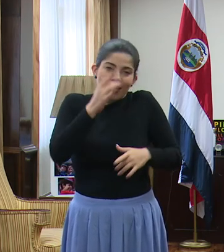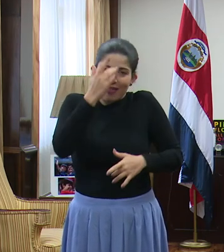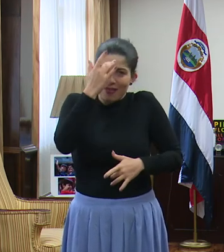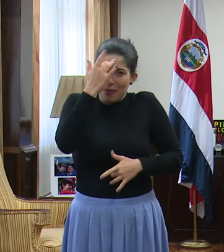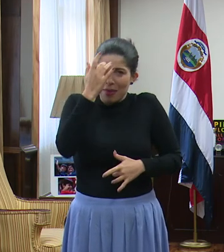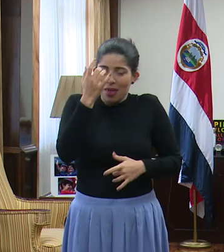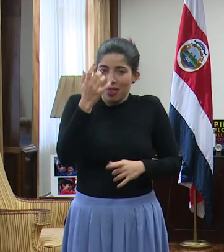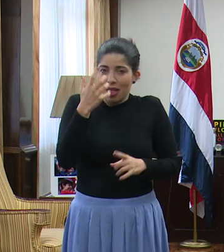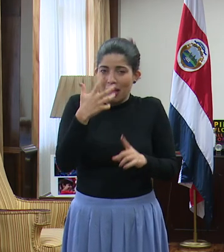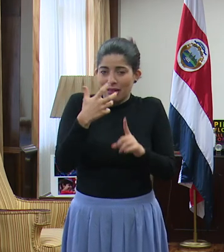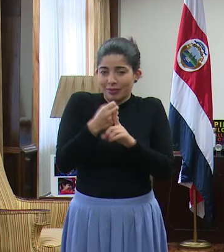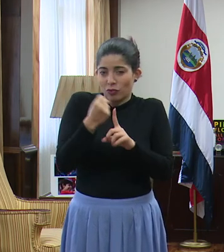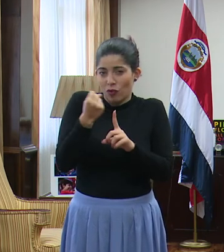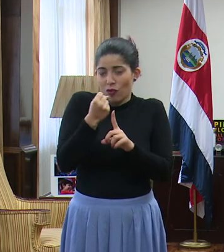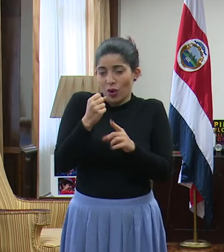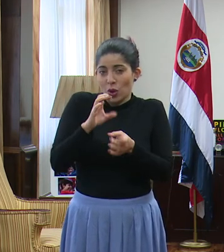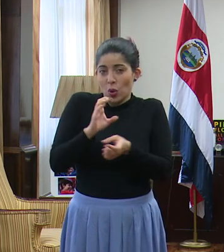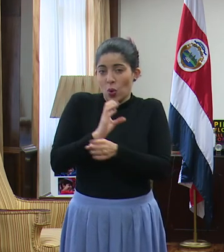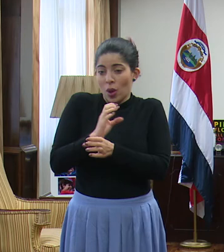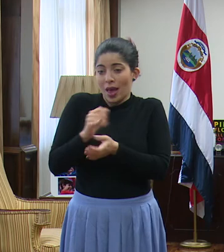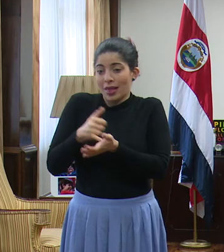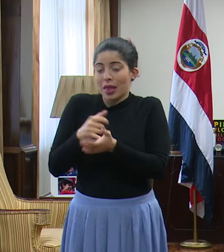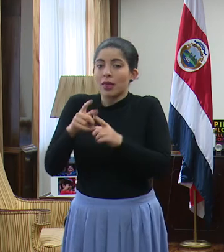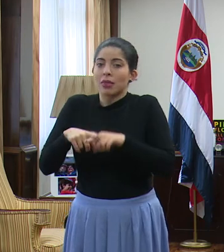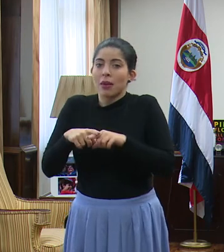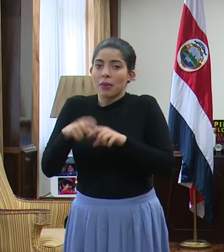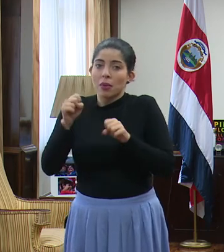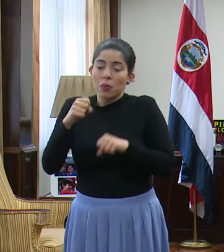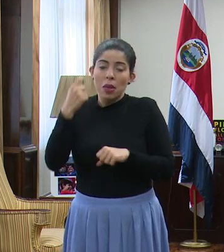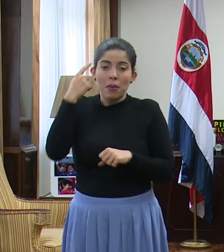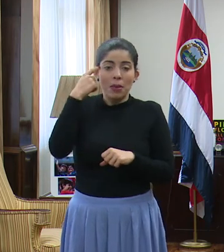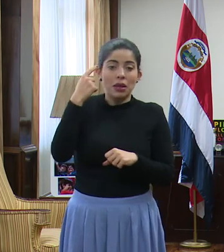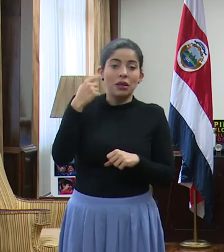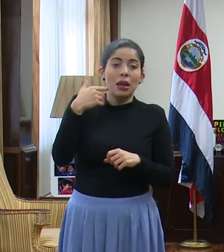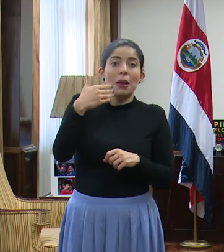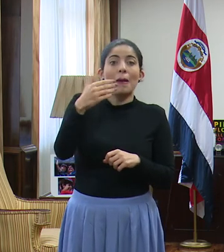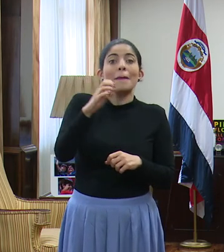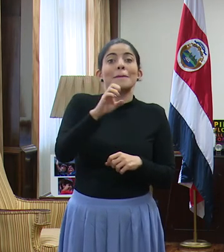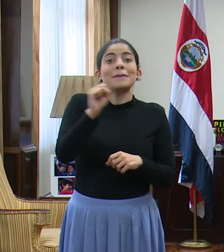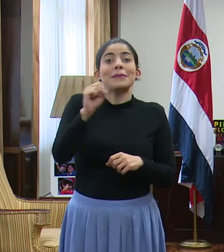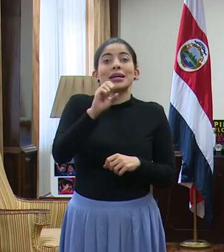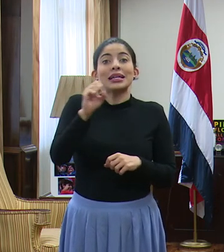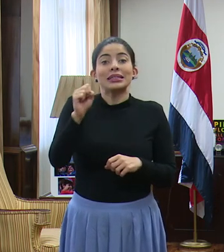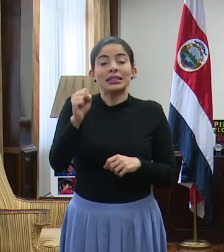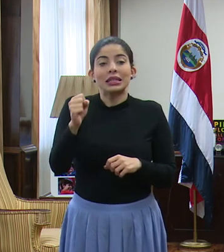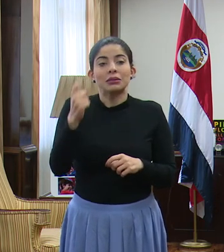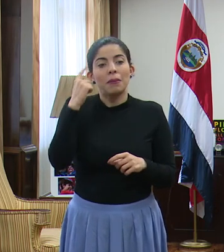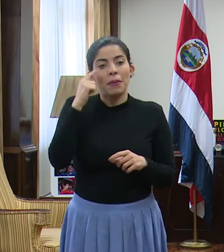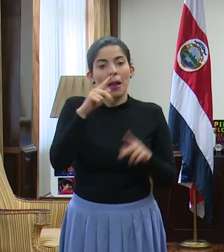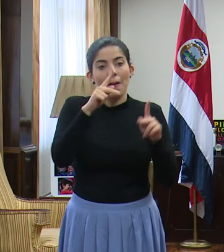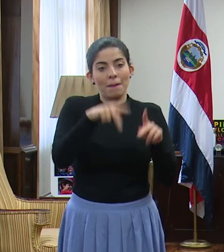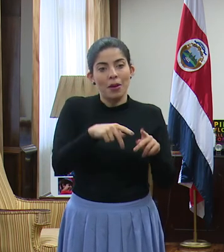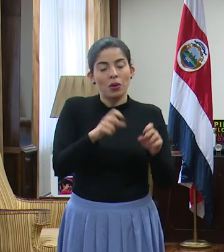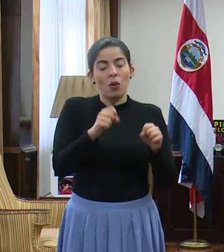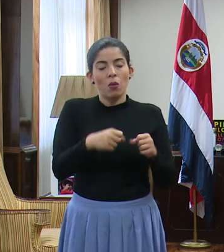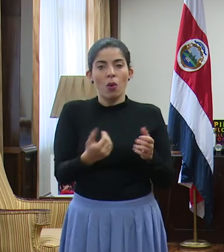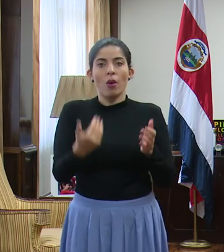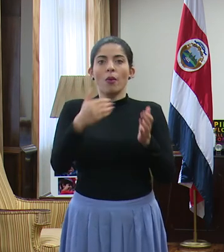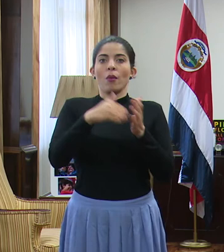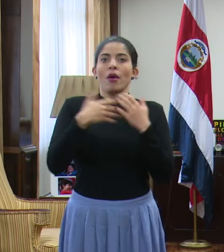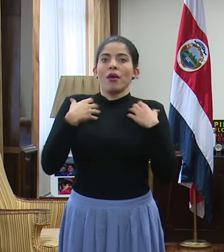enfermedad en cuidados intensivos, podríamos pensar en meses para la rehabilitación de esta persona.